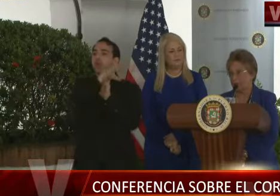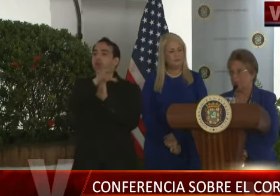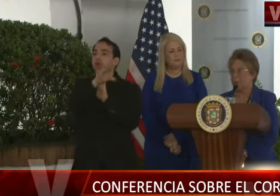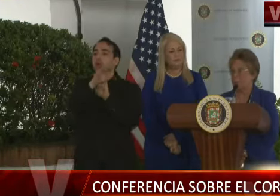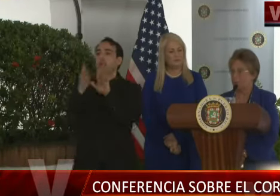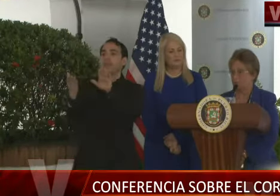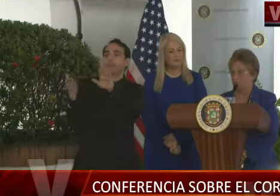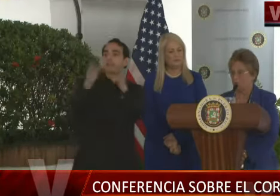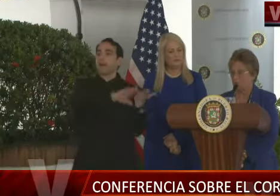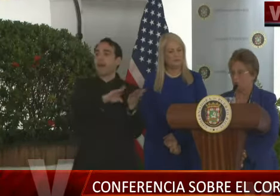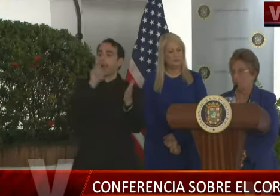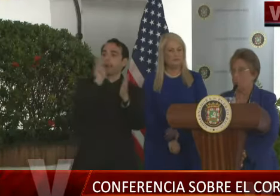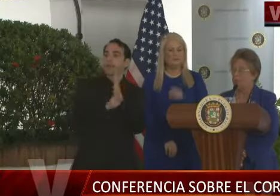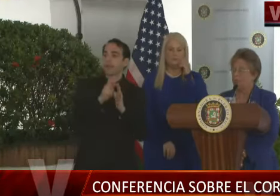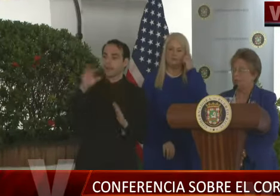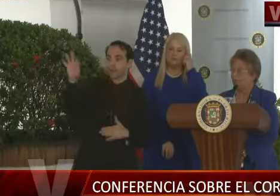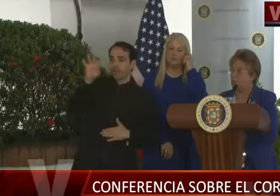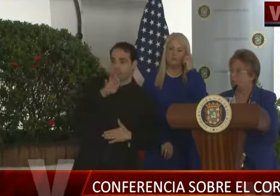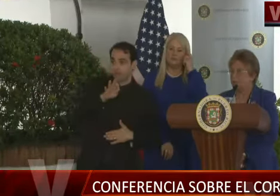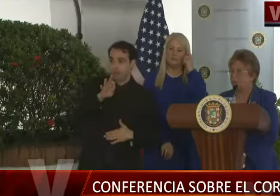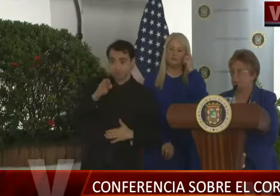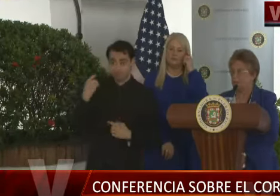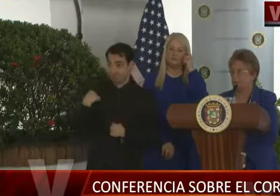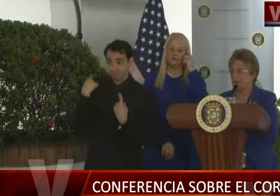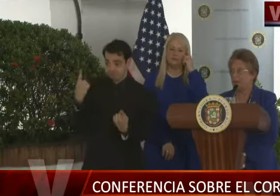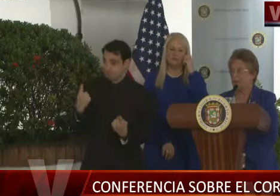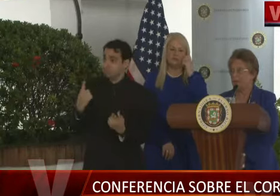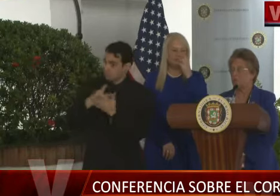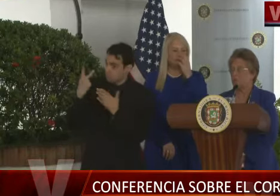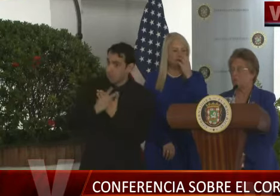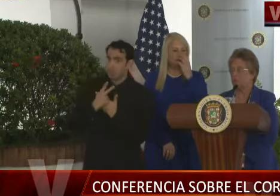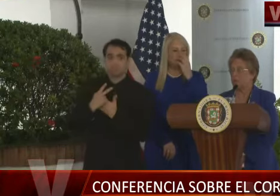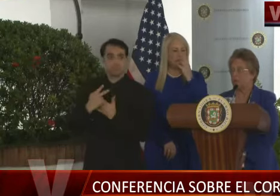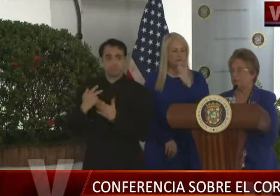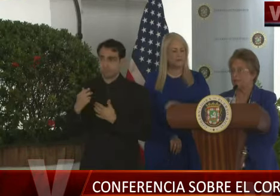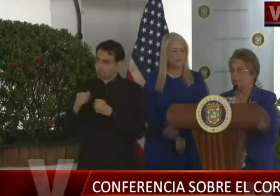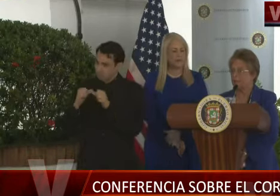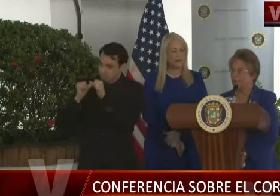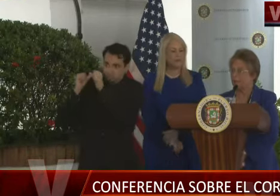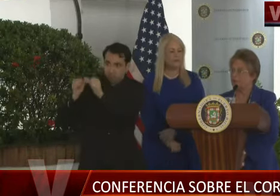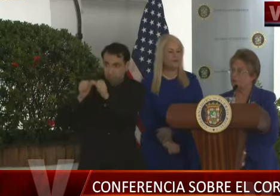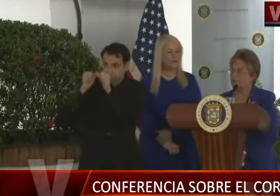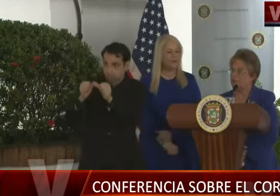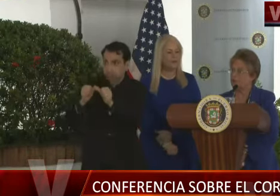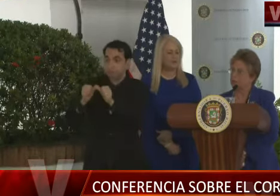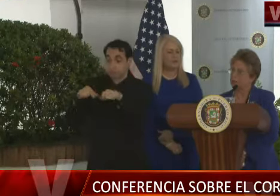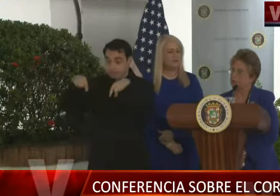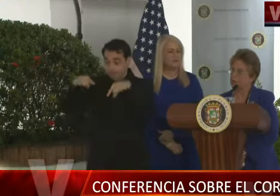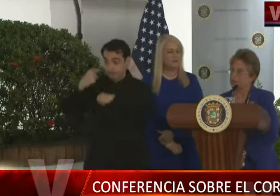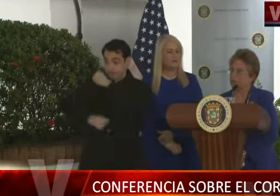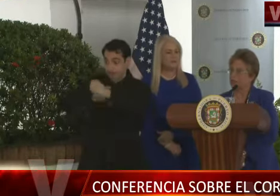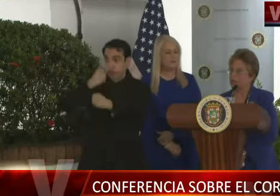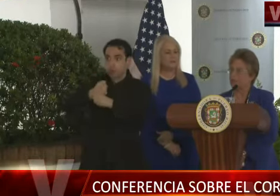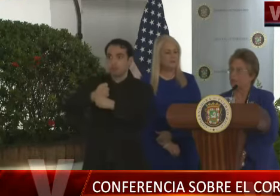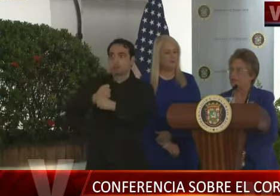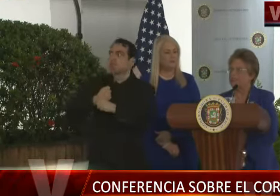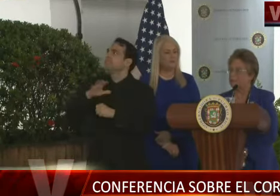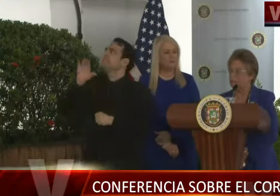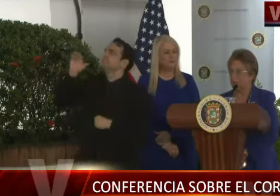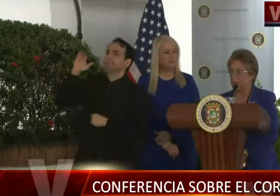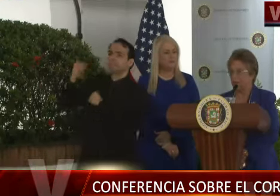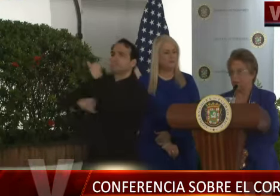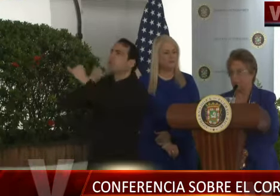epidemia de dengue en varios años. Estamos muy vigilantes este año porque, según se consulta a nivel internacional,